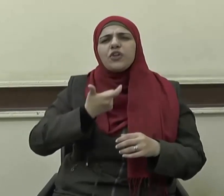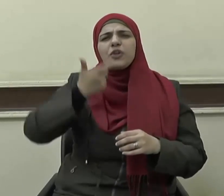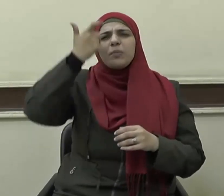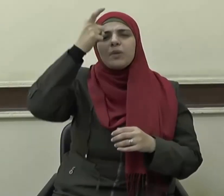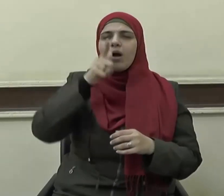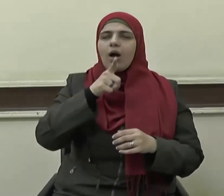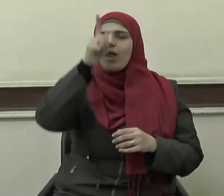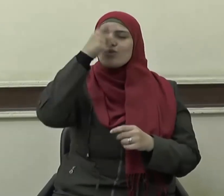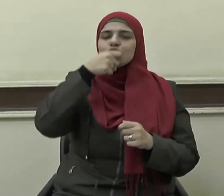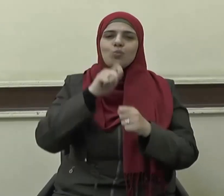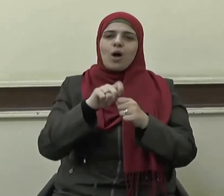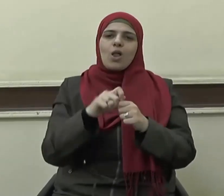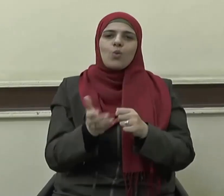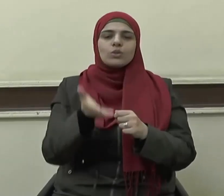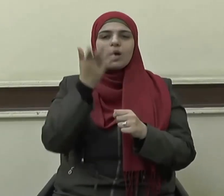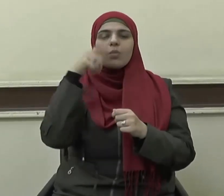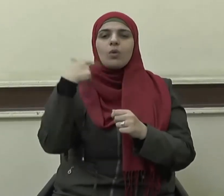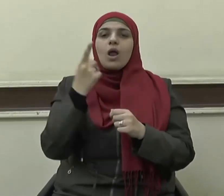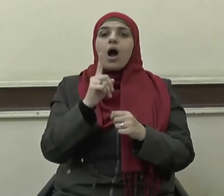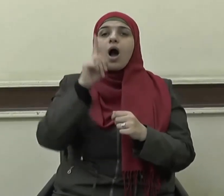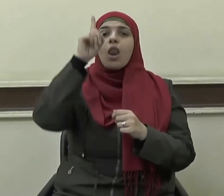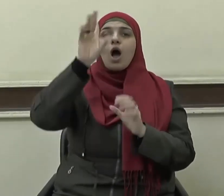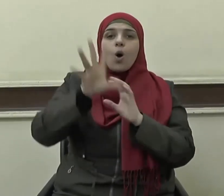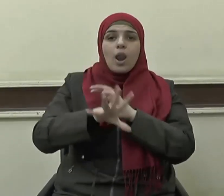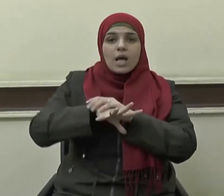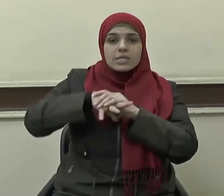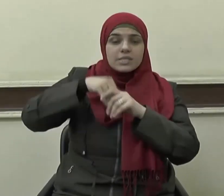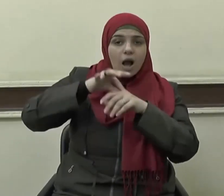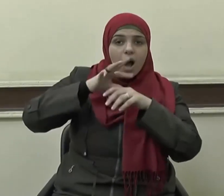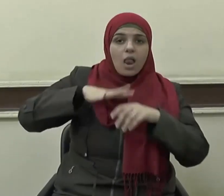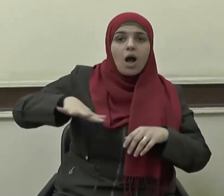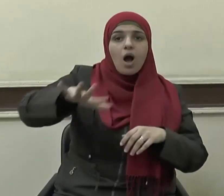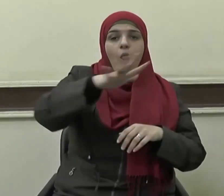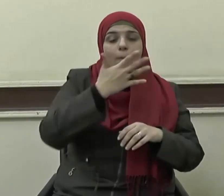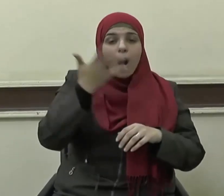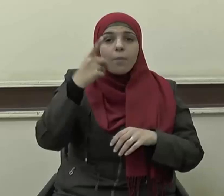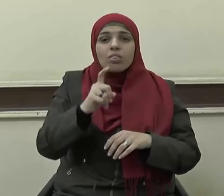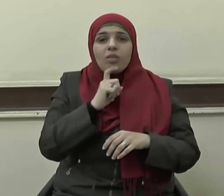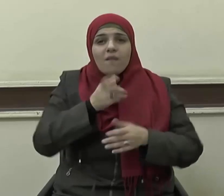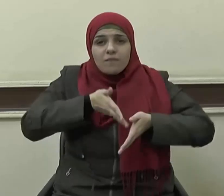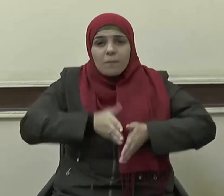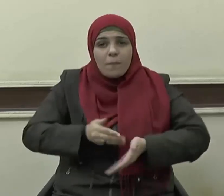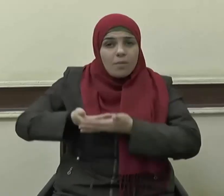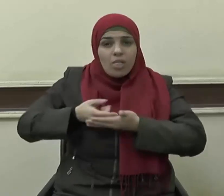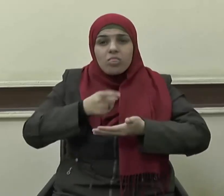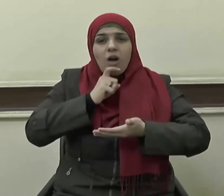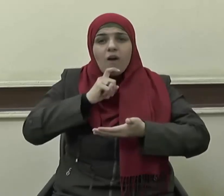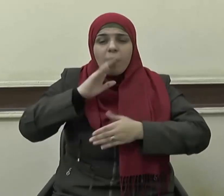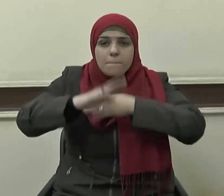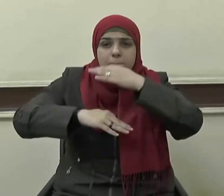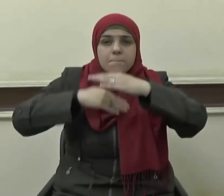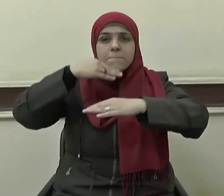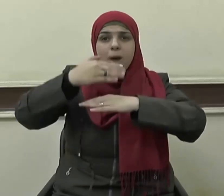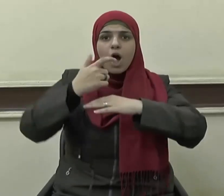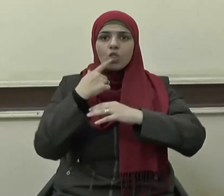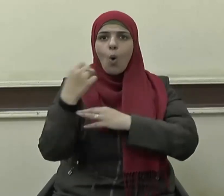تعالى الله الذي خلقكم من ضعف ثم جعل من بعد ضعف قوة